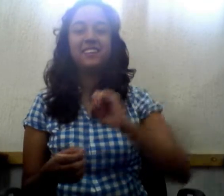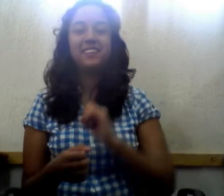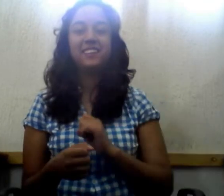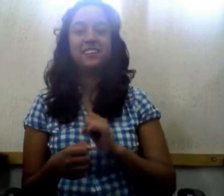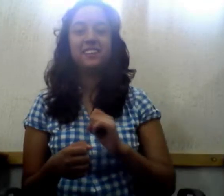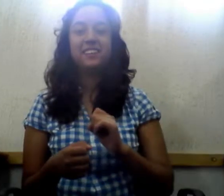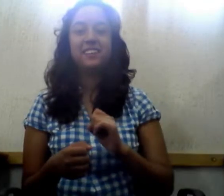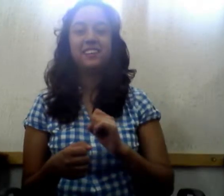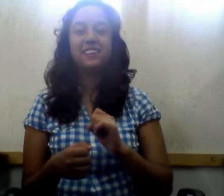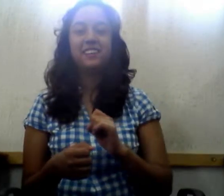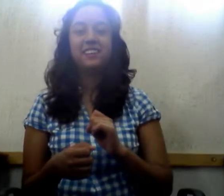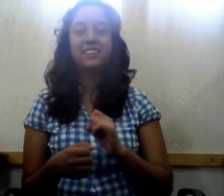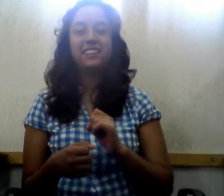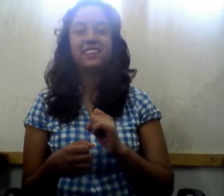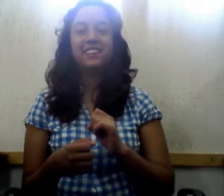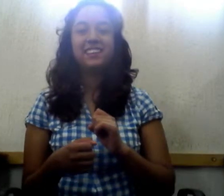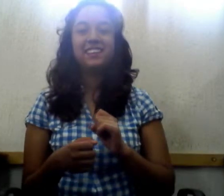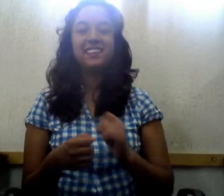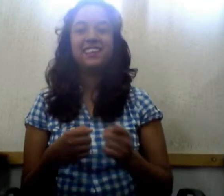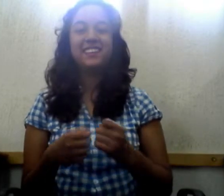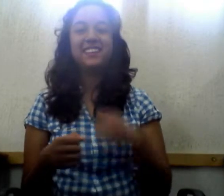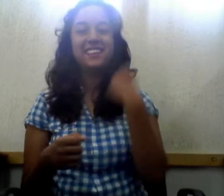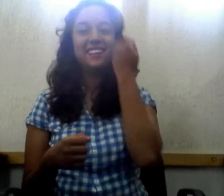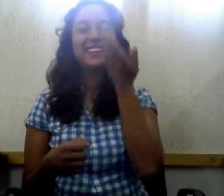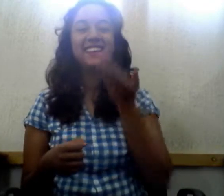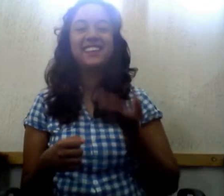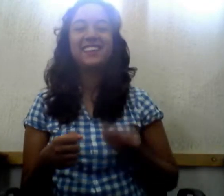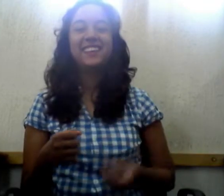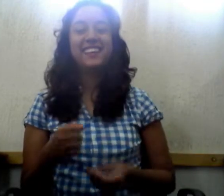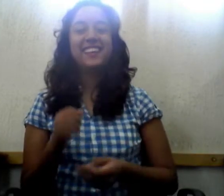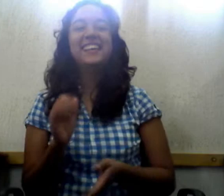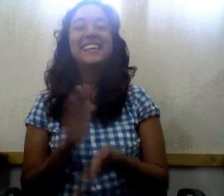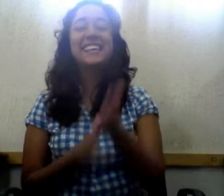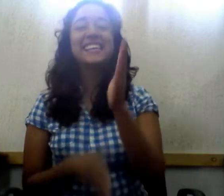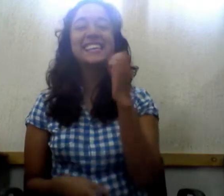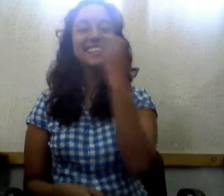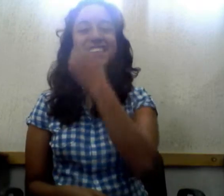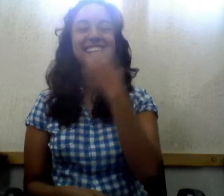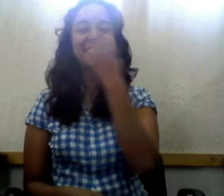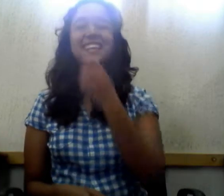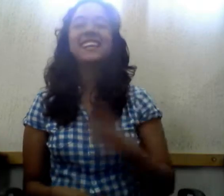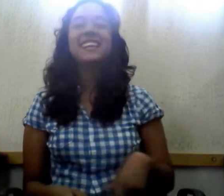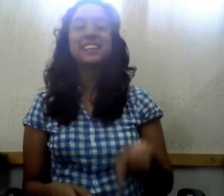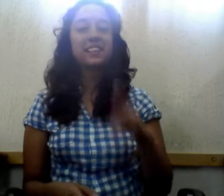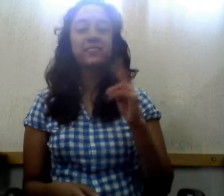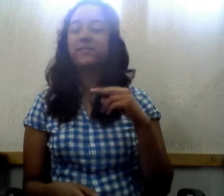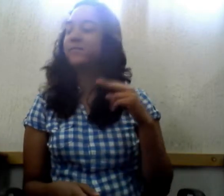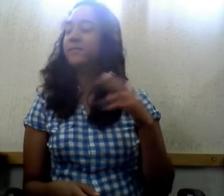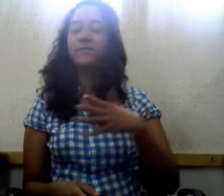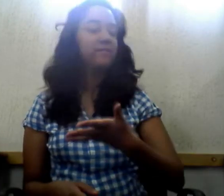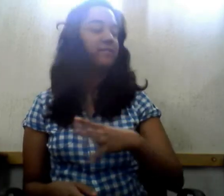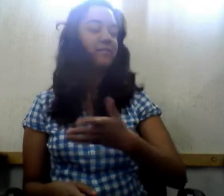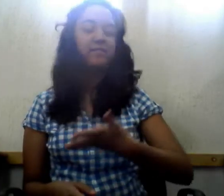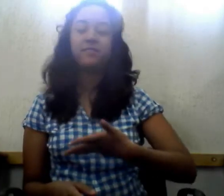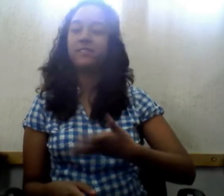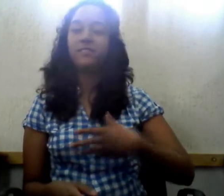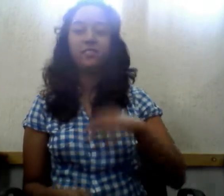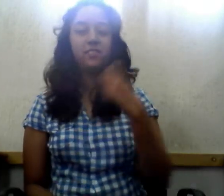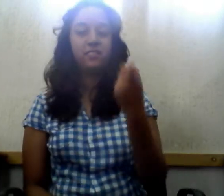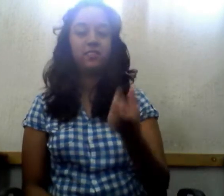Ay, un lugar muy lejos. Quería ir la escuela, pero no tenía dinero. Pero no tenía dinero. Trabajó